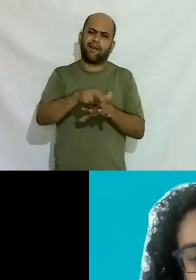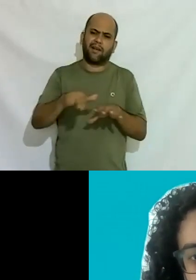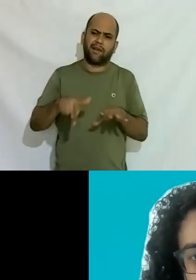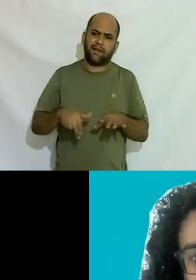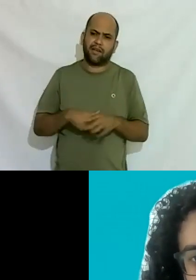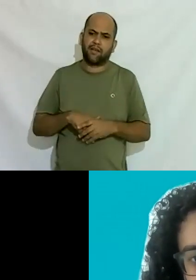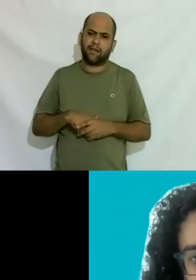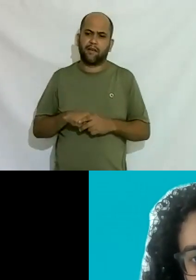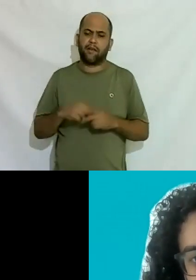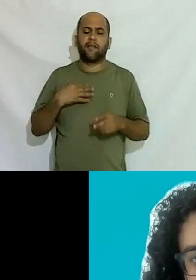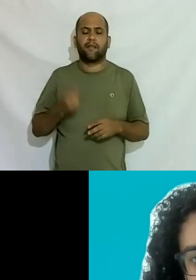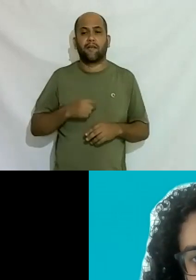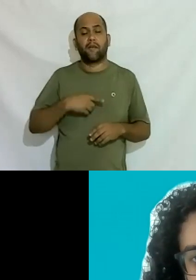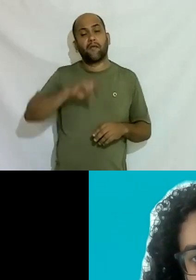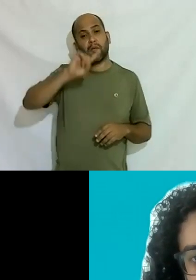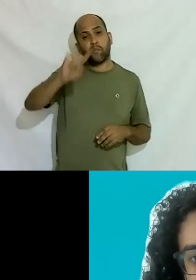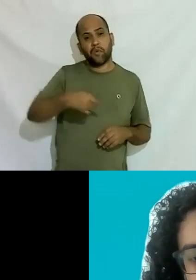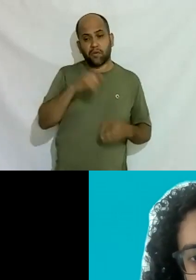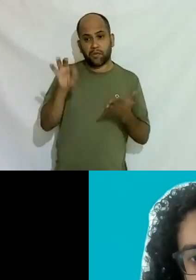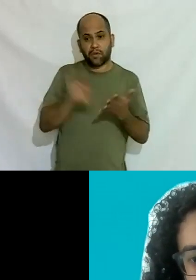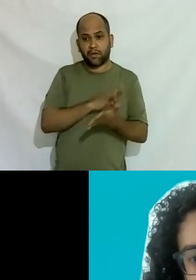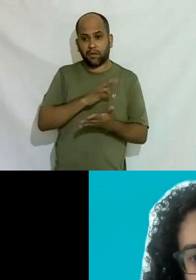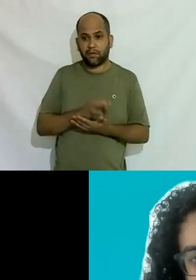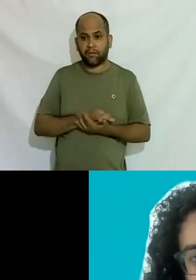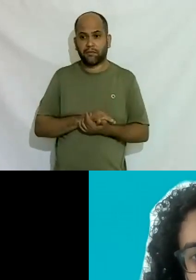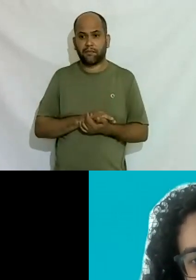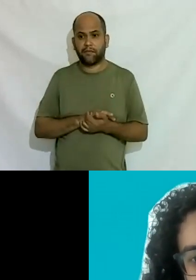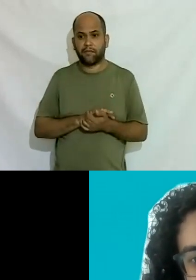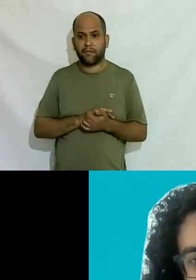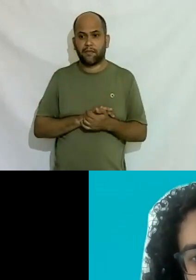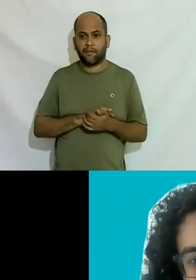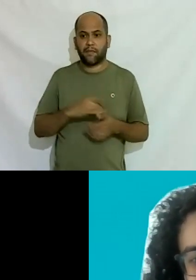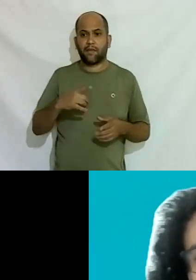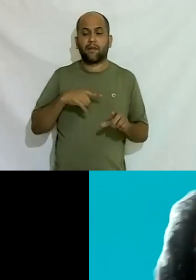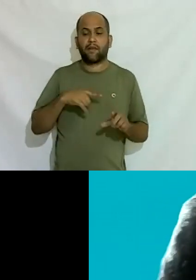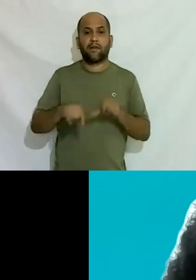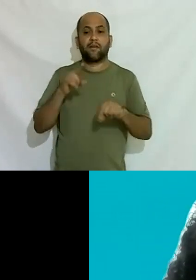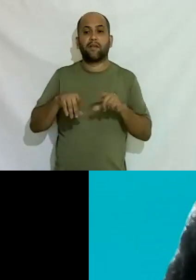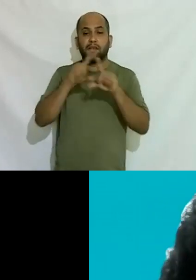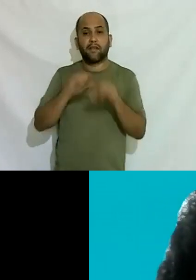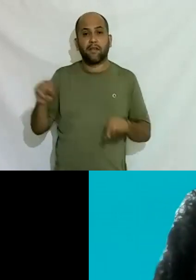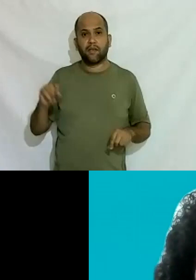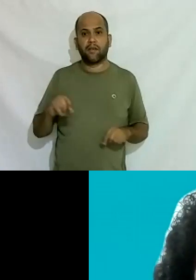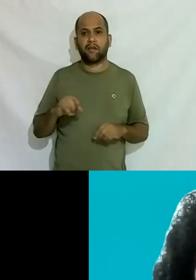foram mil inscritos né e conseguimos só tiveram que selecionar só 100 mas é